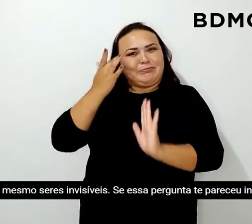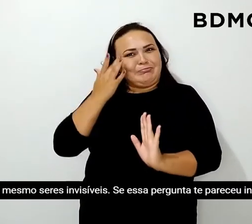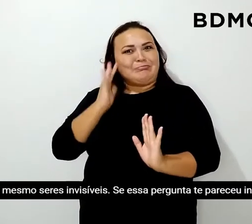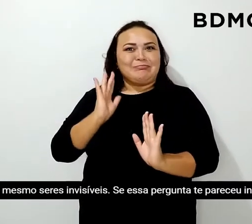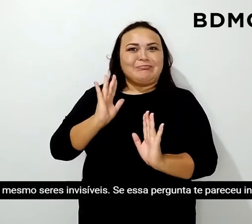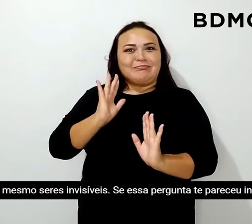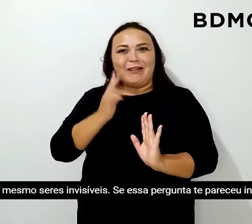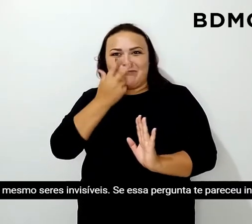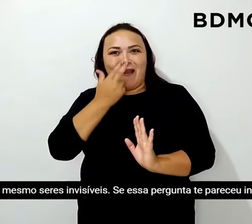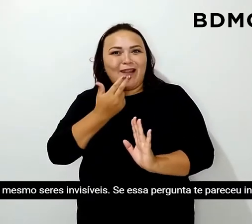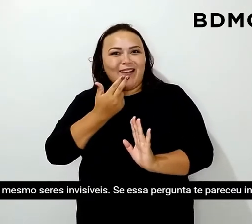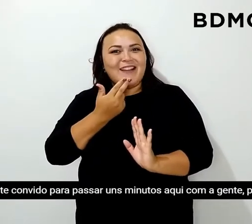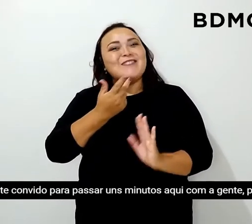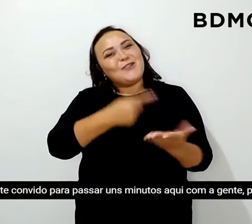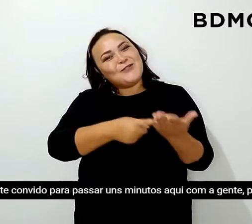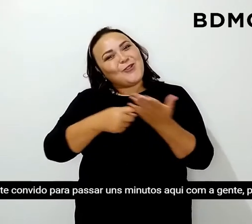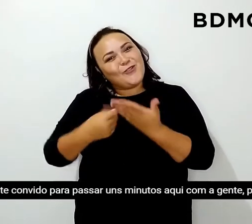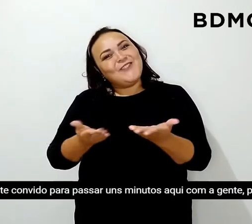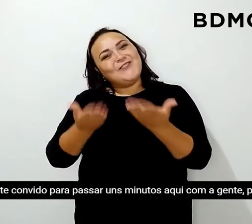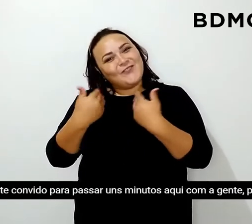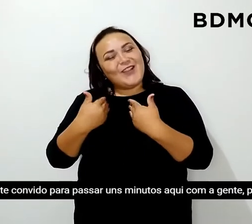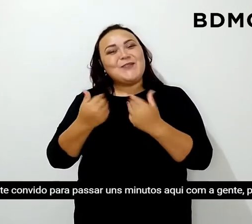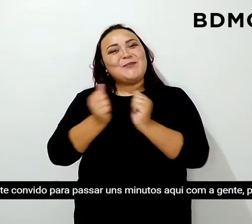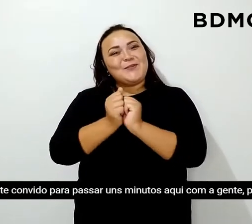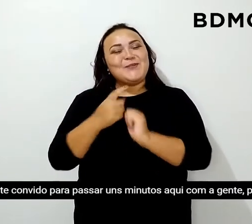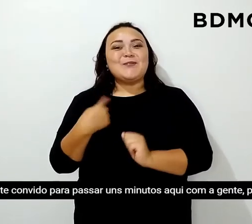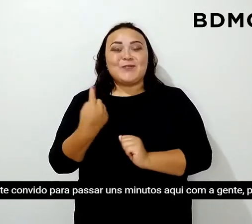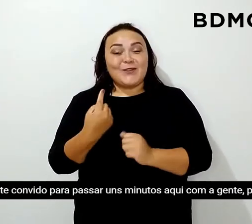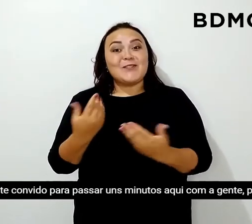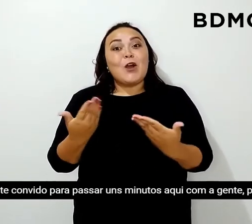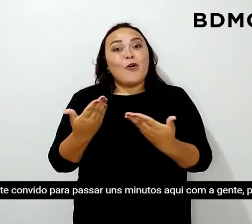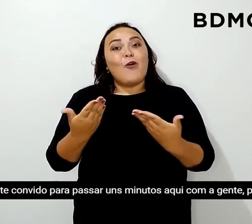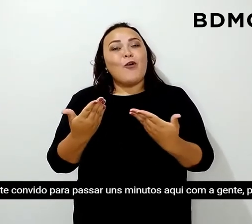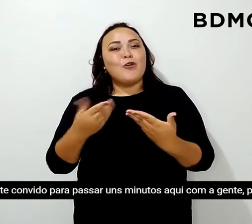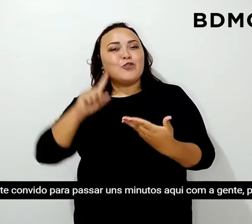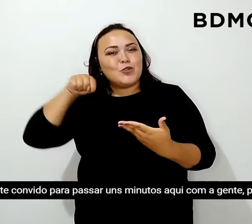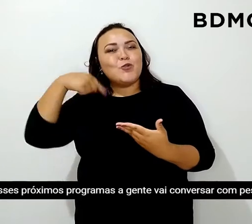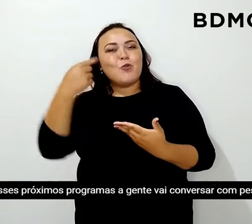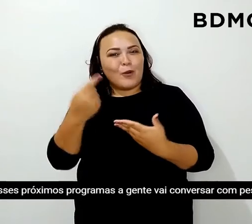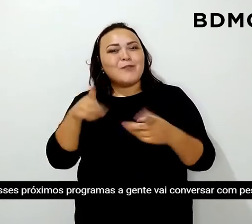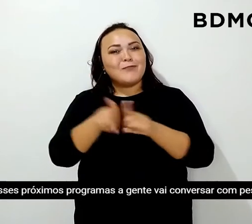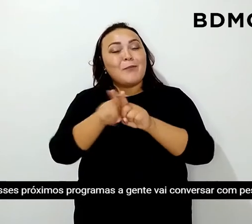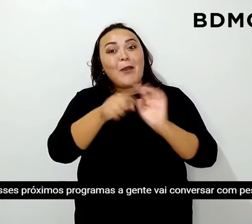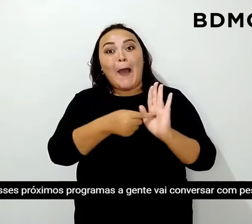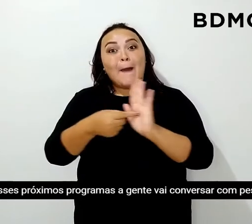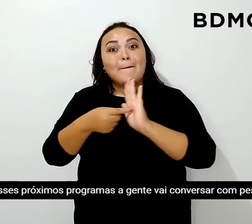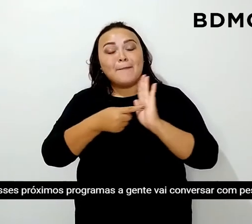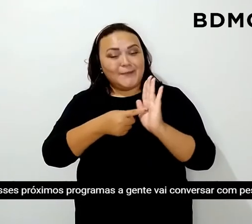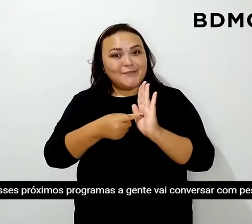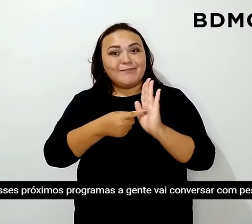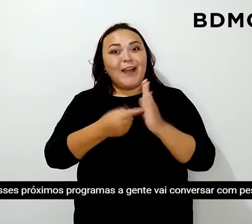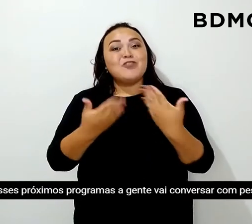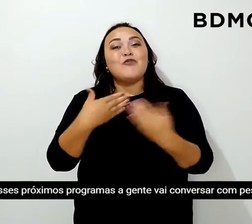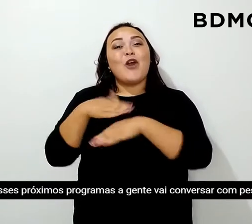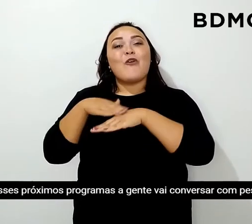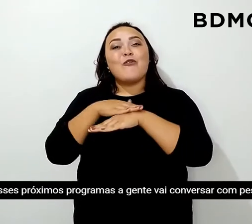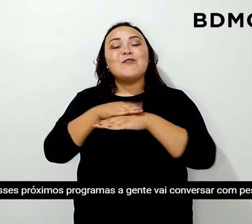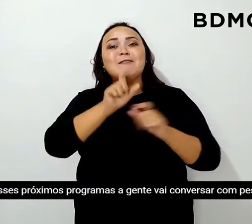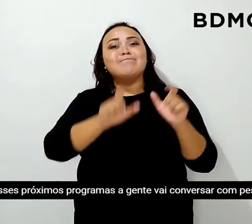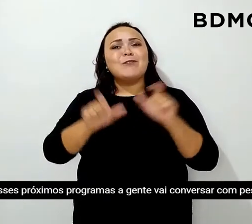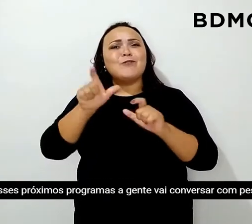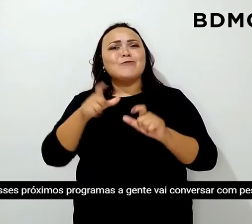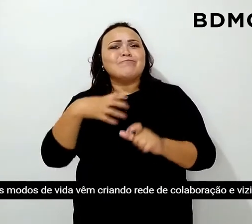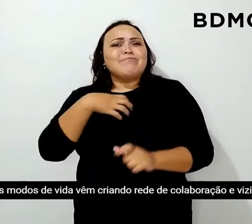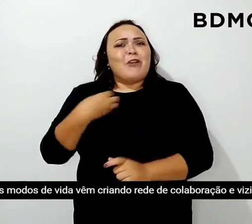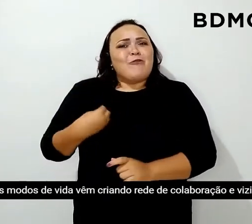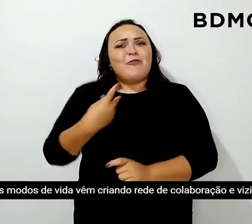pergunta te pareceu inusitada, eu te convido para passar uns minutos aqui com a gente. Porque nesses e nos próximos programas, a gente vai conversar com